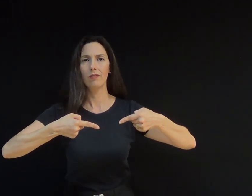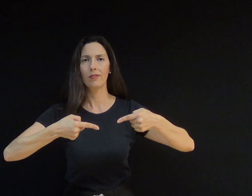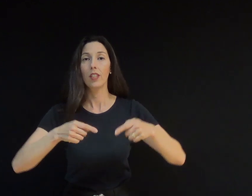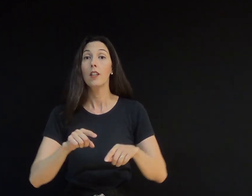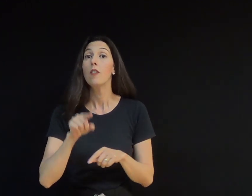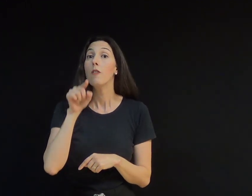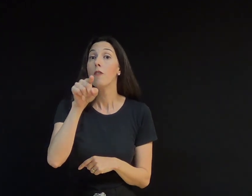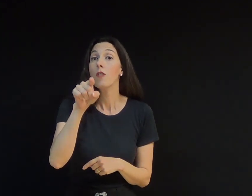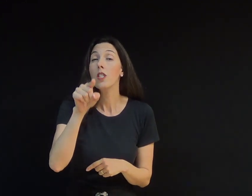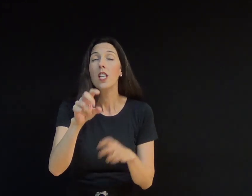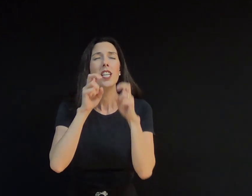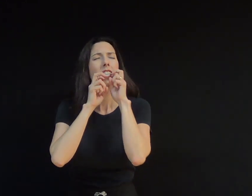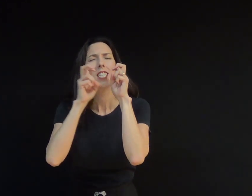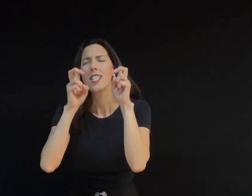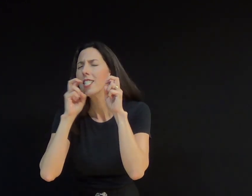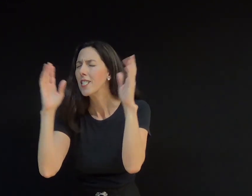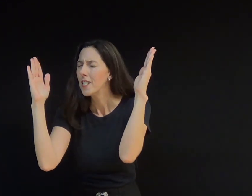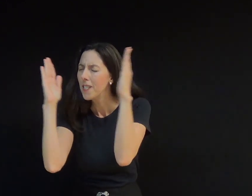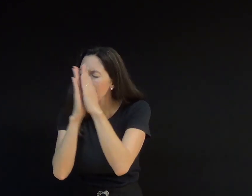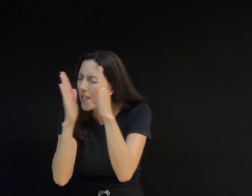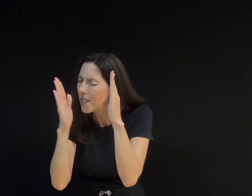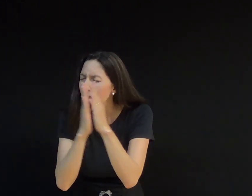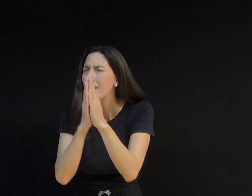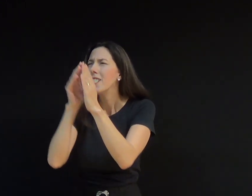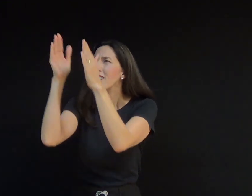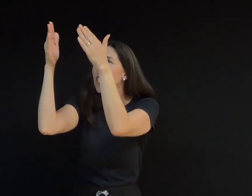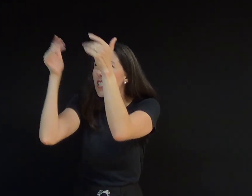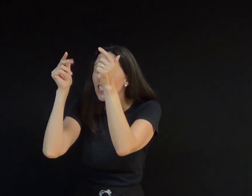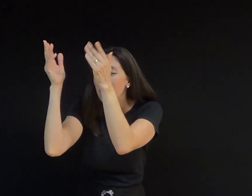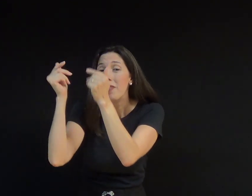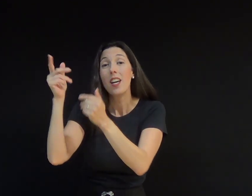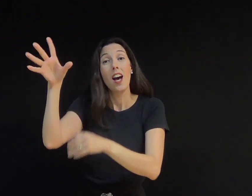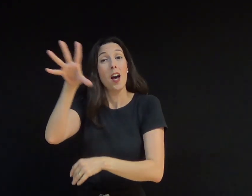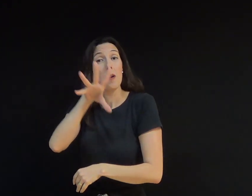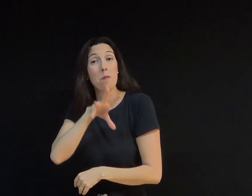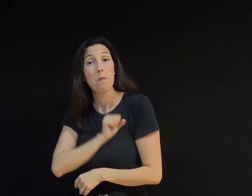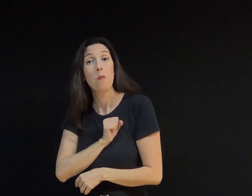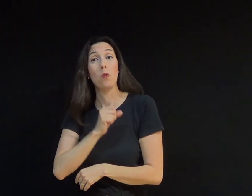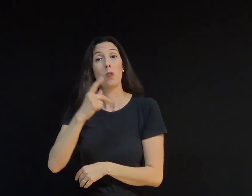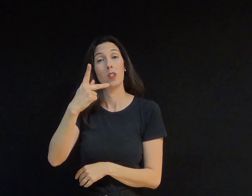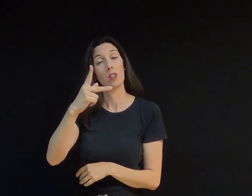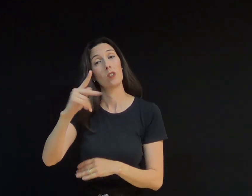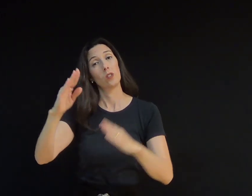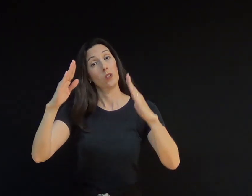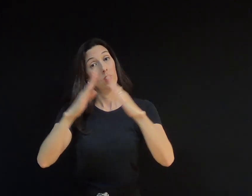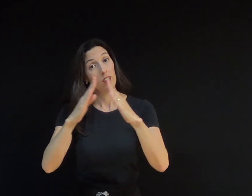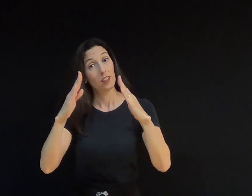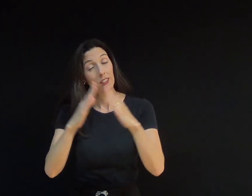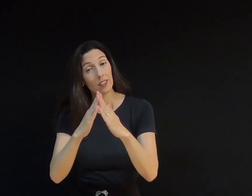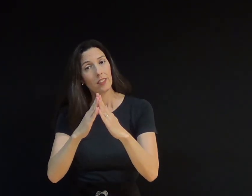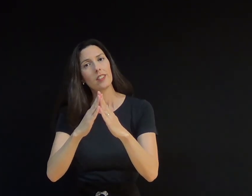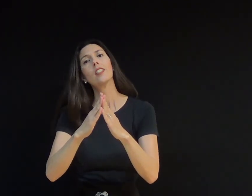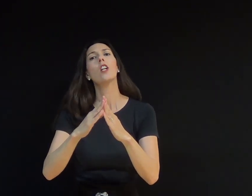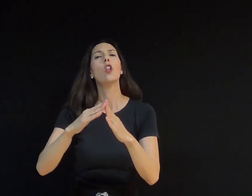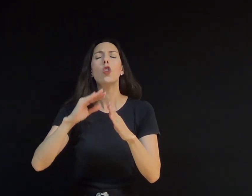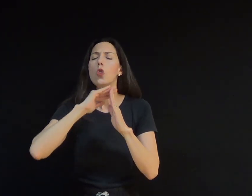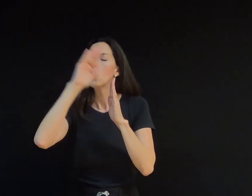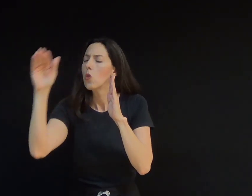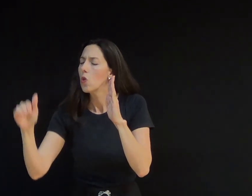Chame, grite, convoca o amor para estar sempre em sua casa. Então, todas as outras coisas serão consequências disso.